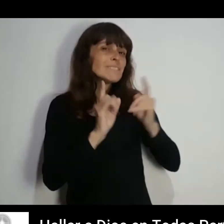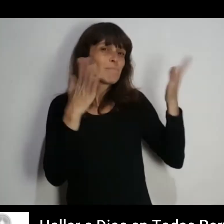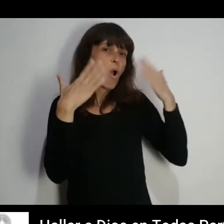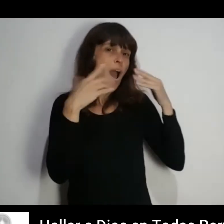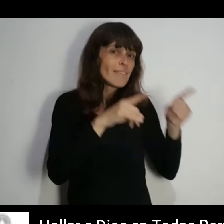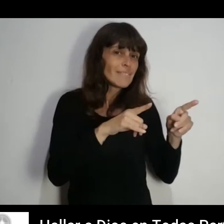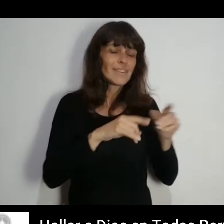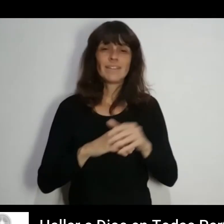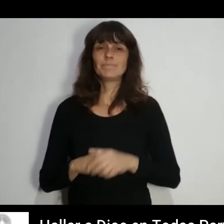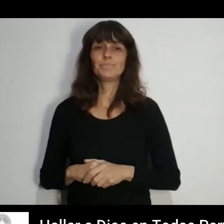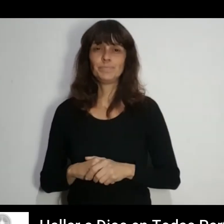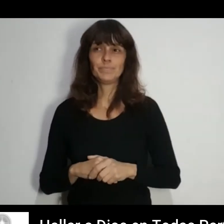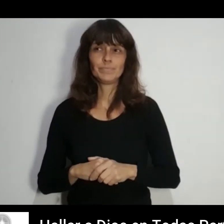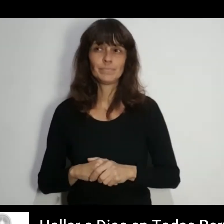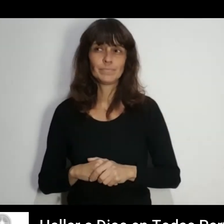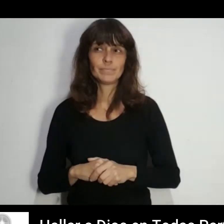respiraba